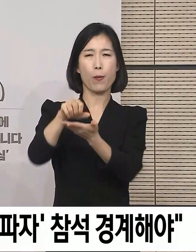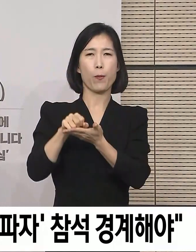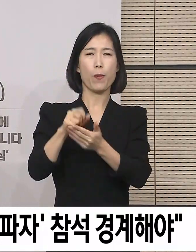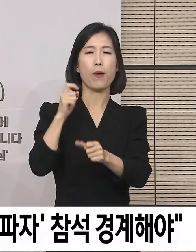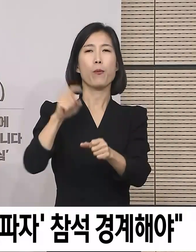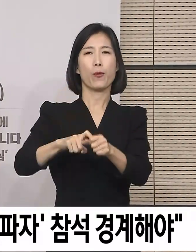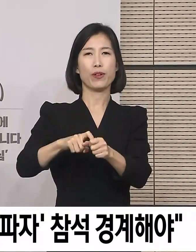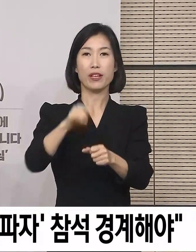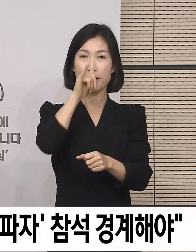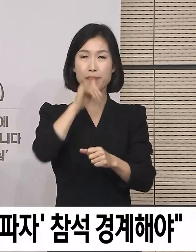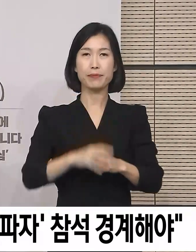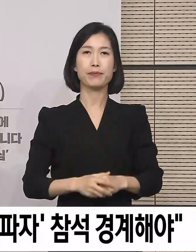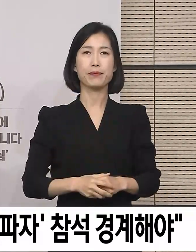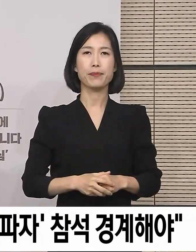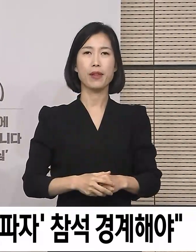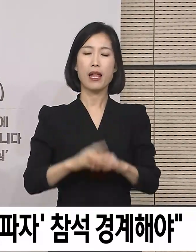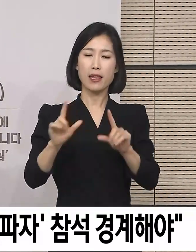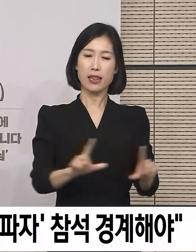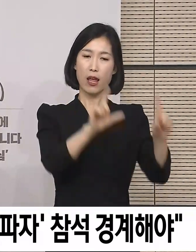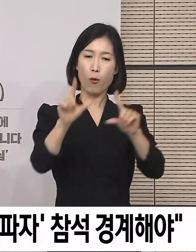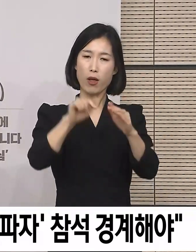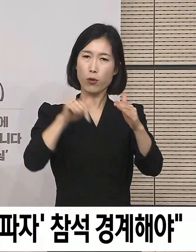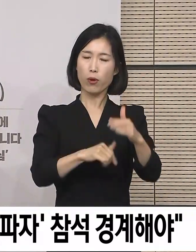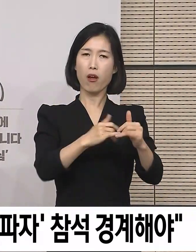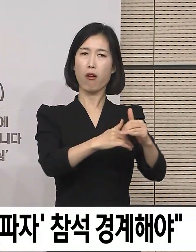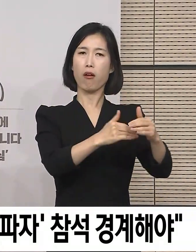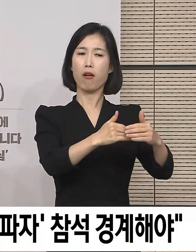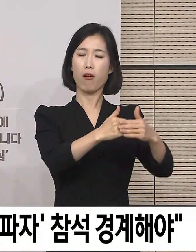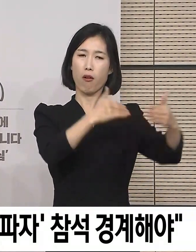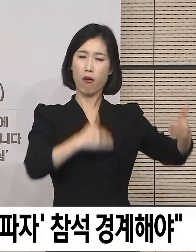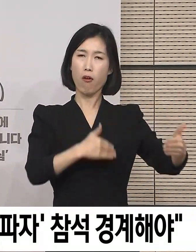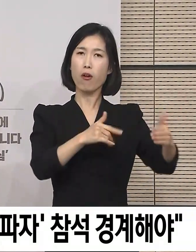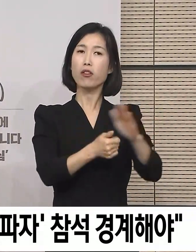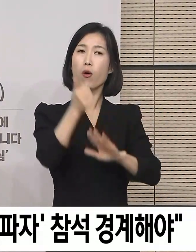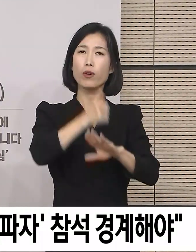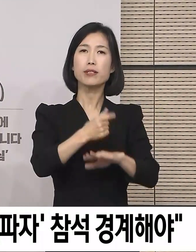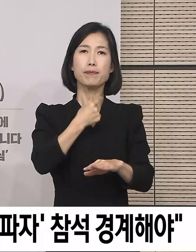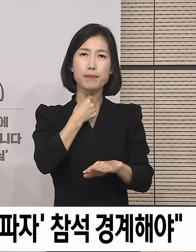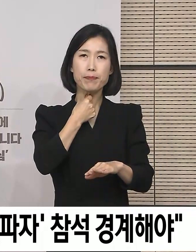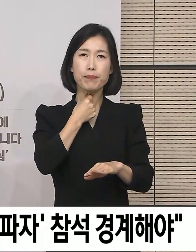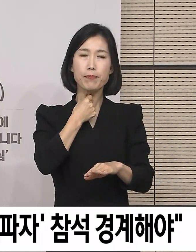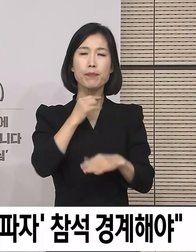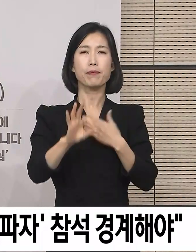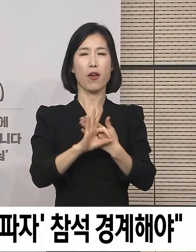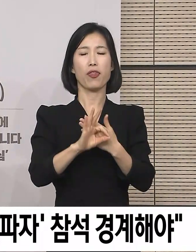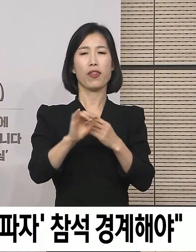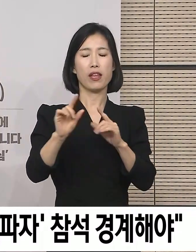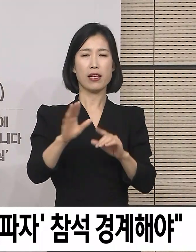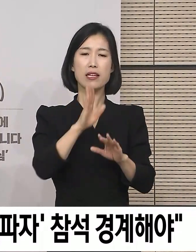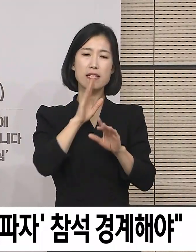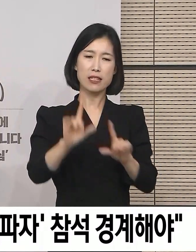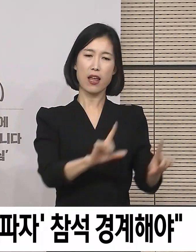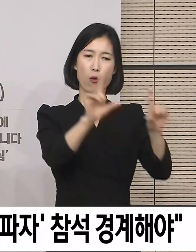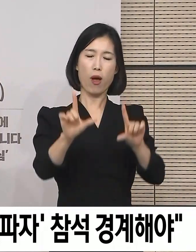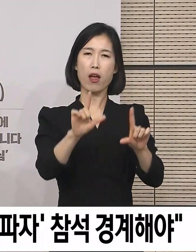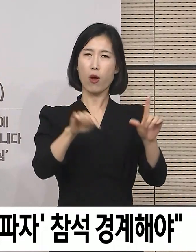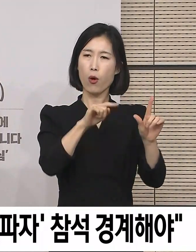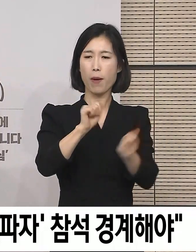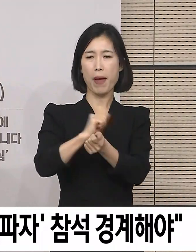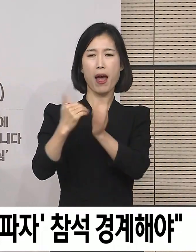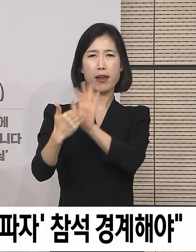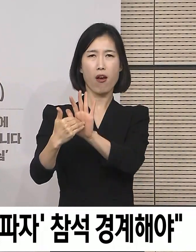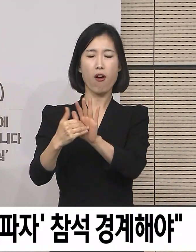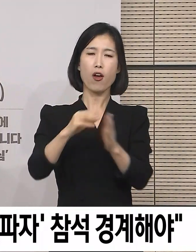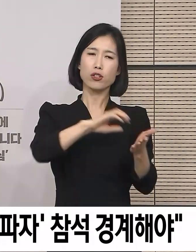위한 것입니다. 생활 속 그리두기의 성공은 일상생활과 방역 원칙이